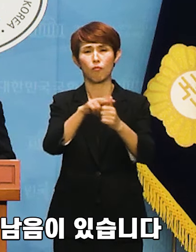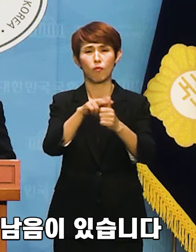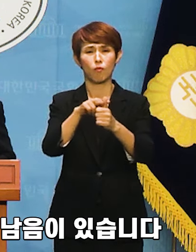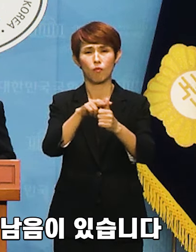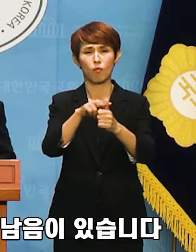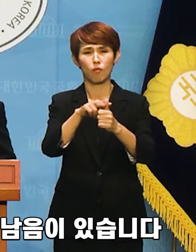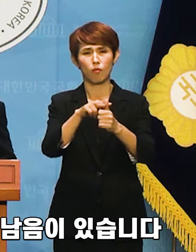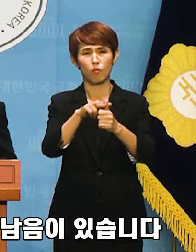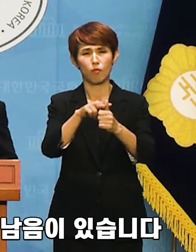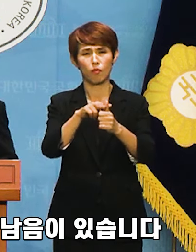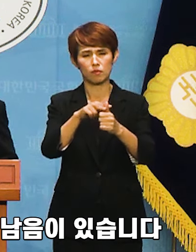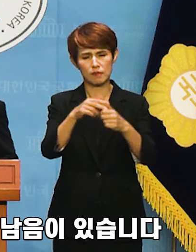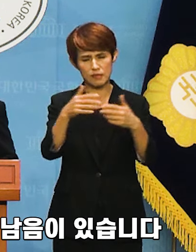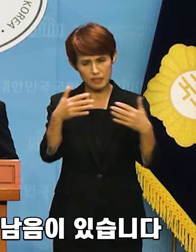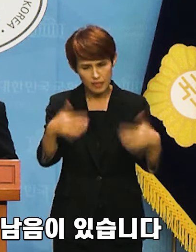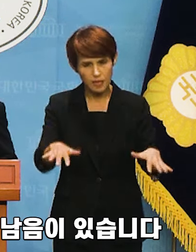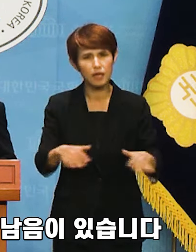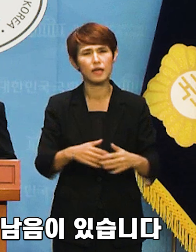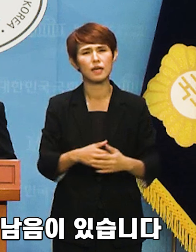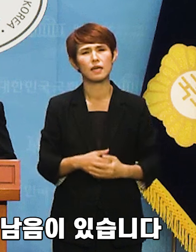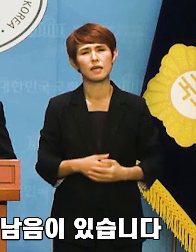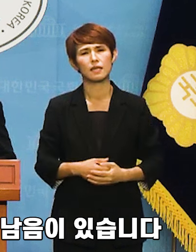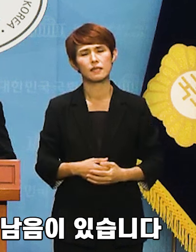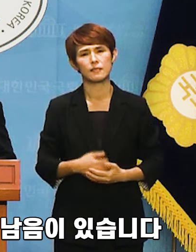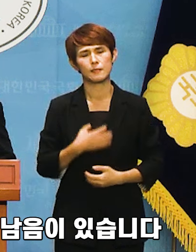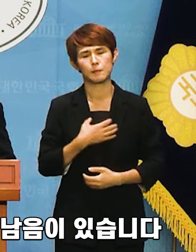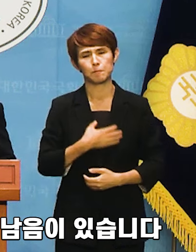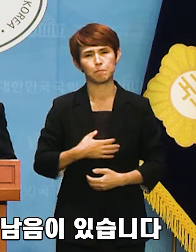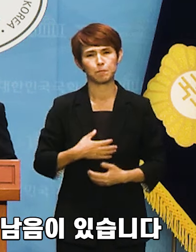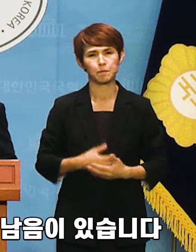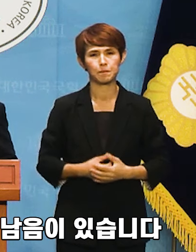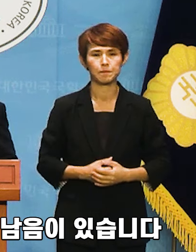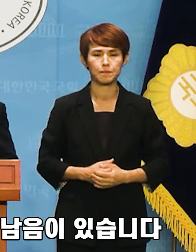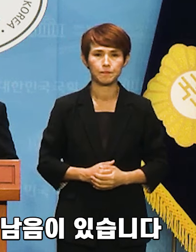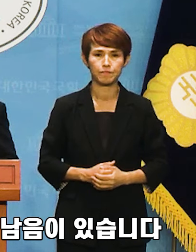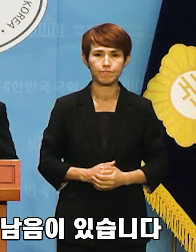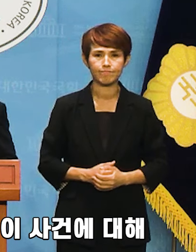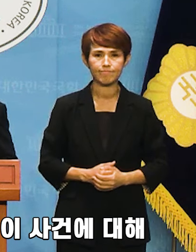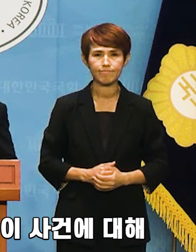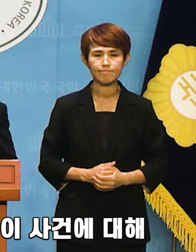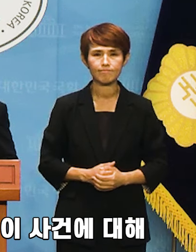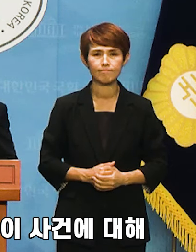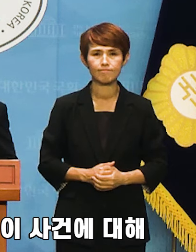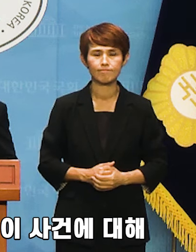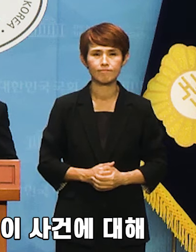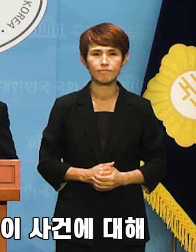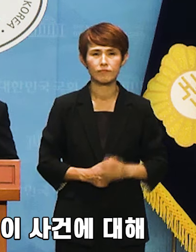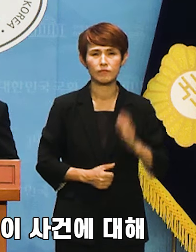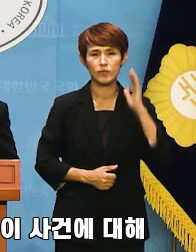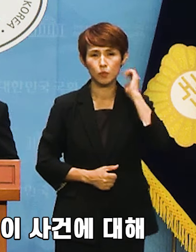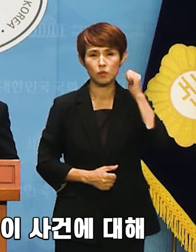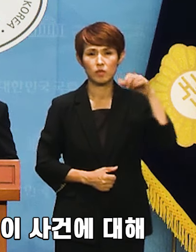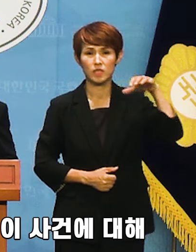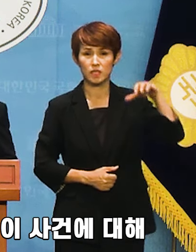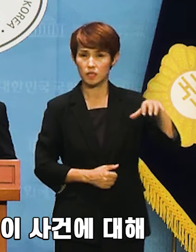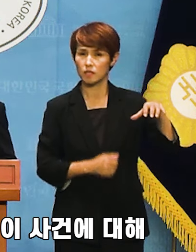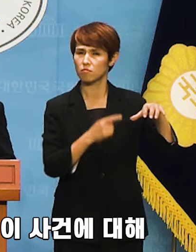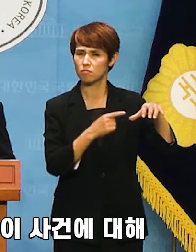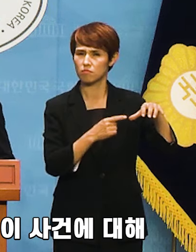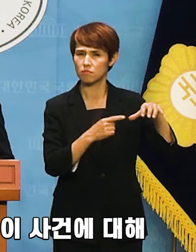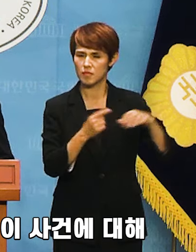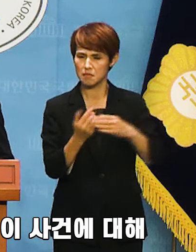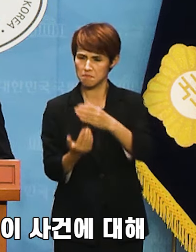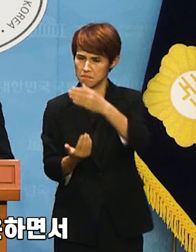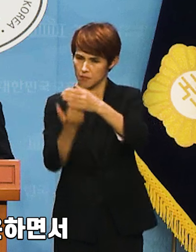취약해졌을지 상상하고도 남음이 있습니다. 동시에 대통령실이 과연 이